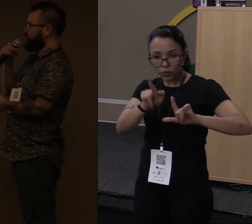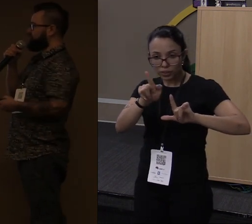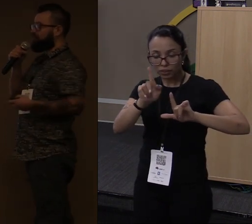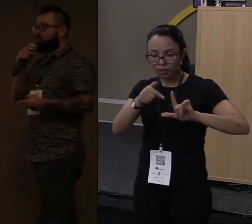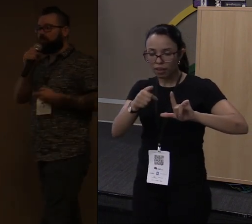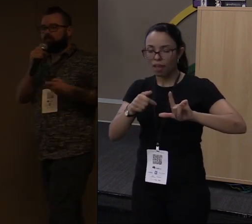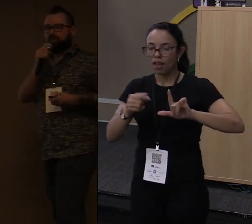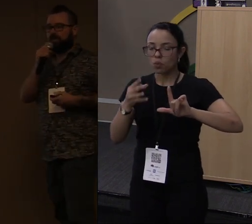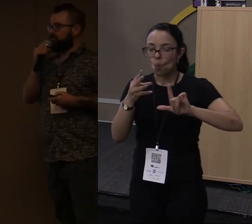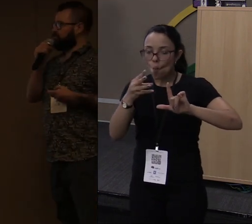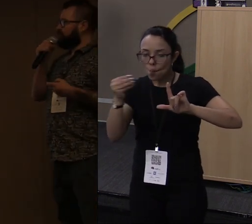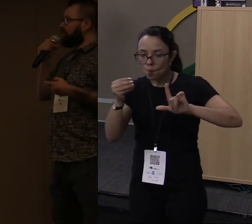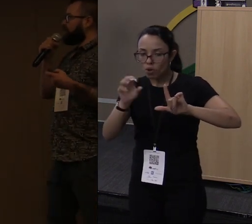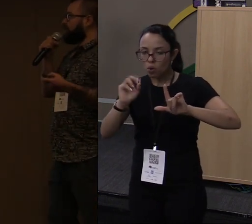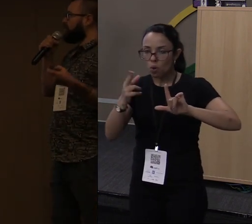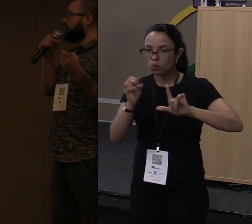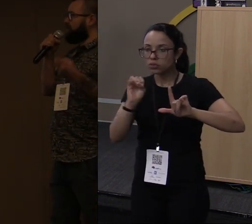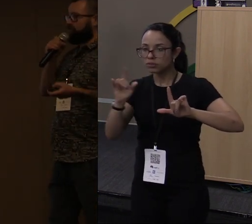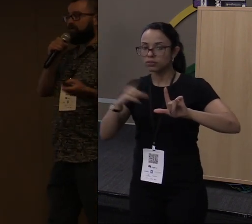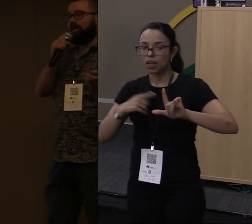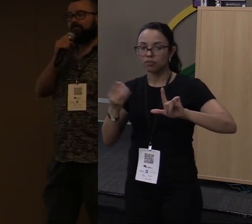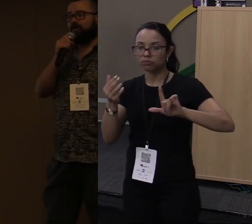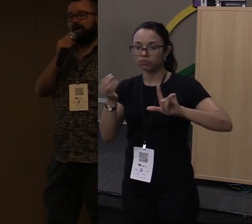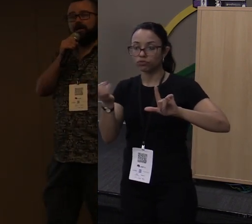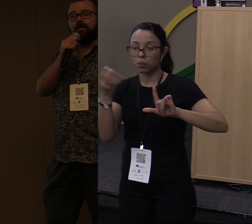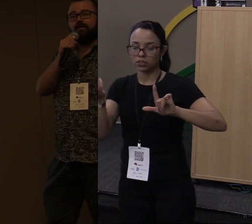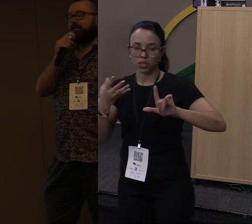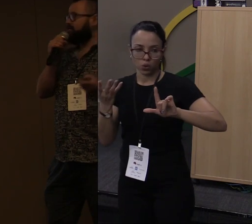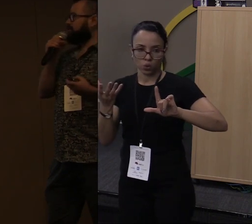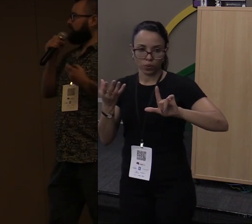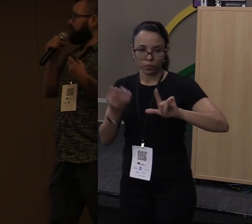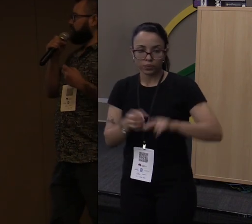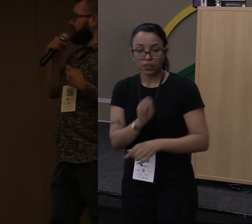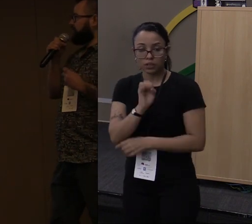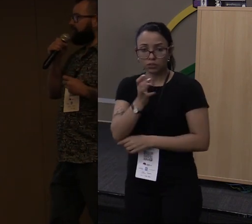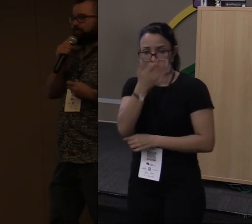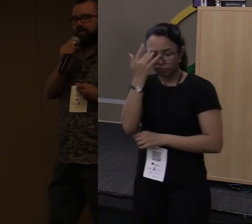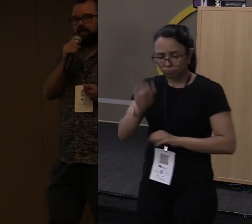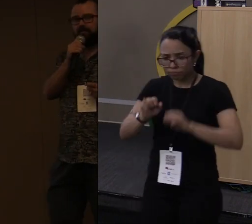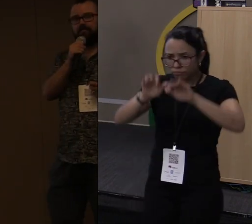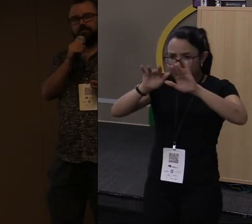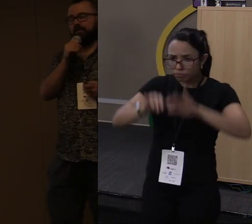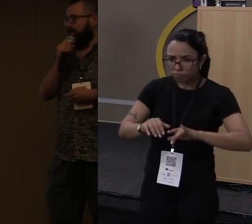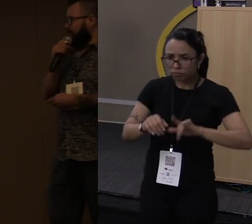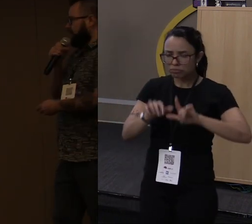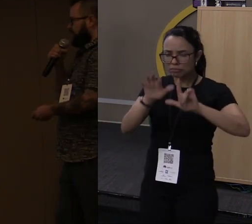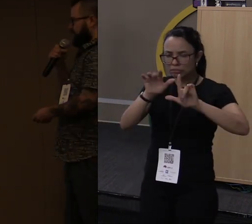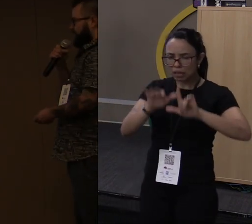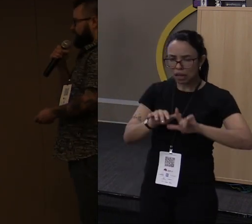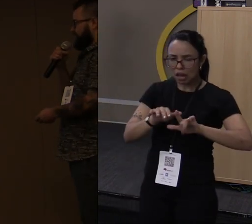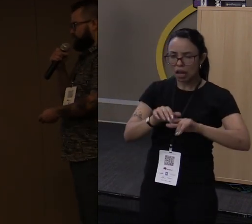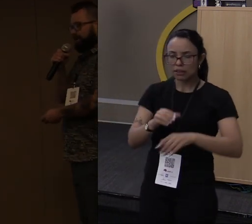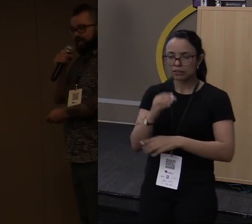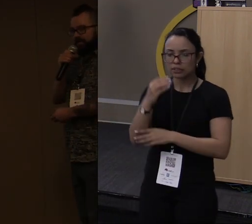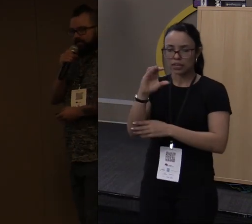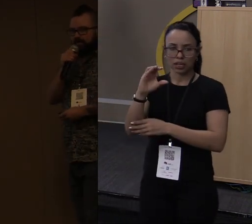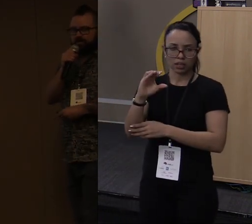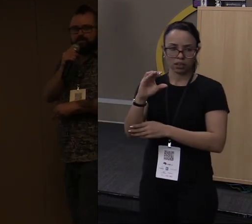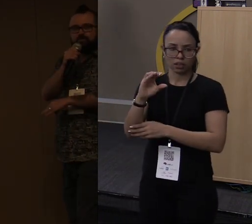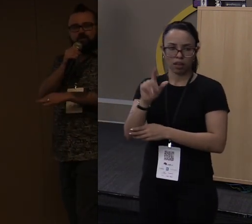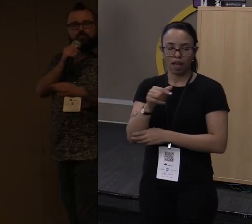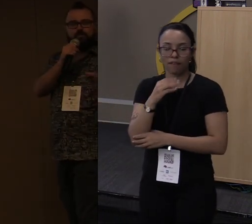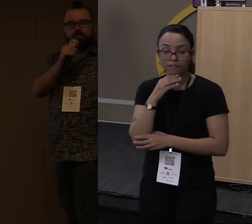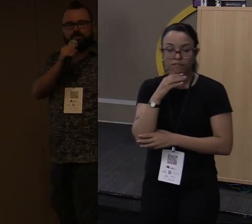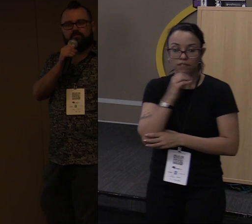conhecido por ser muito lento. O acontece? Um cara foi lá e escreveu isso daqui em C. Chama Fast Blank.